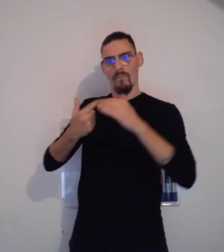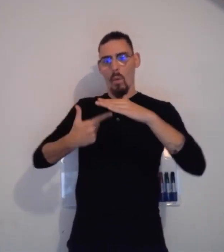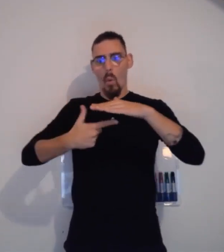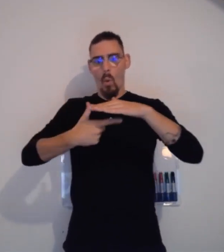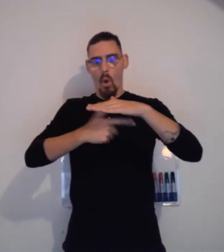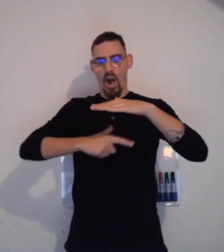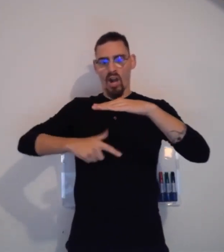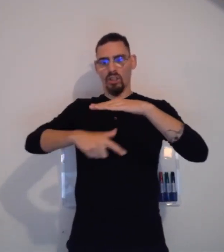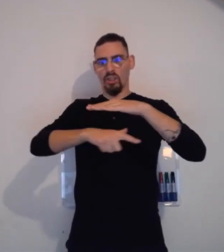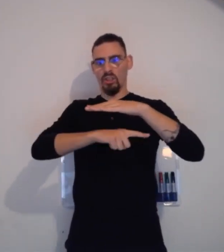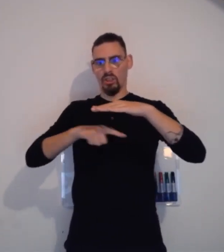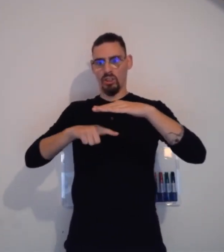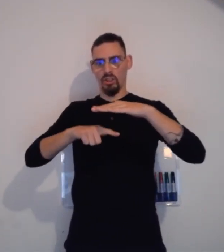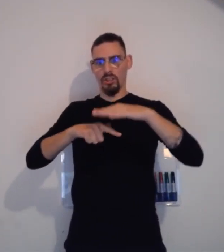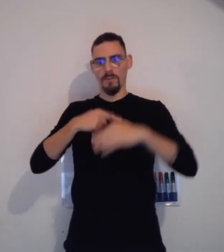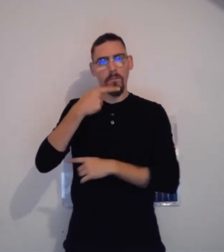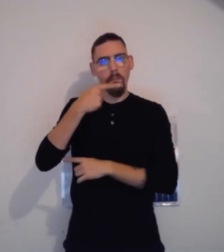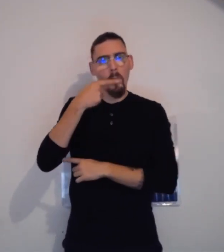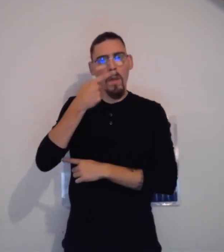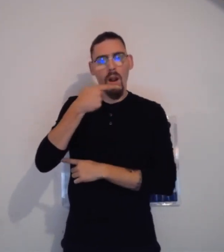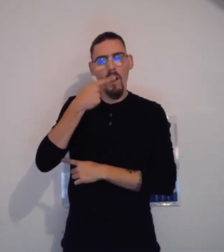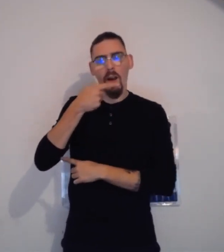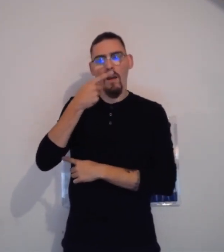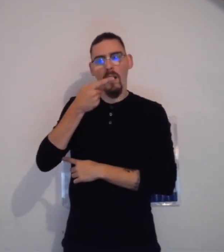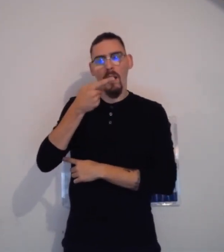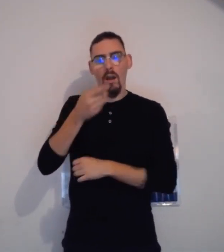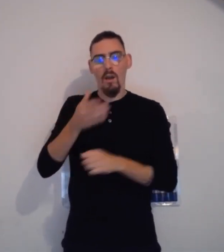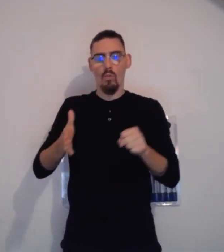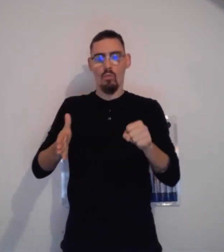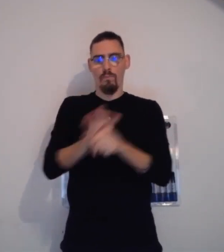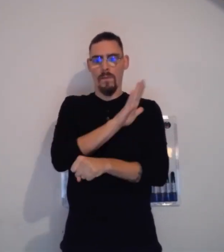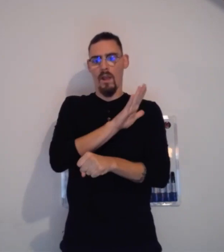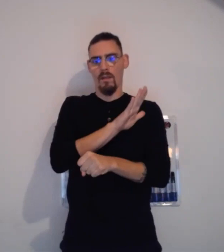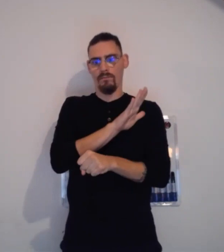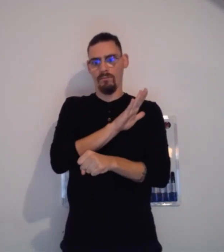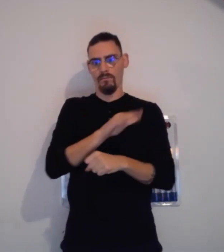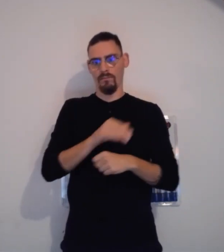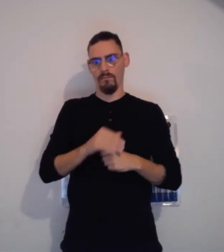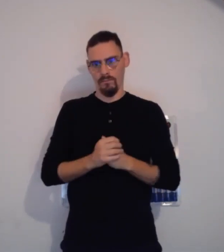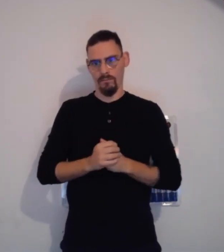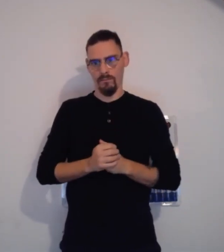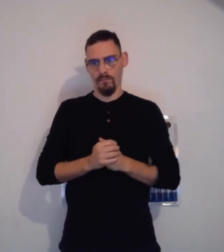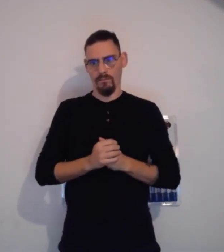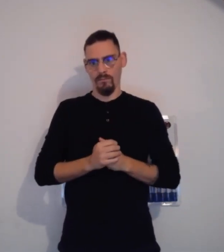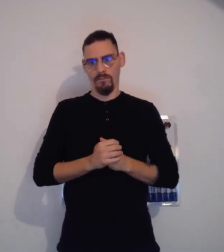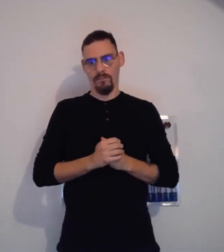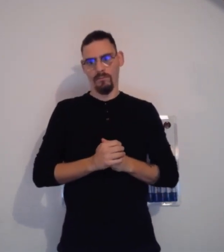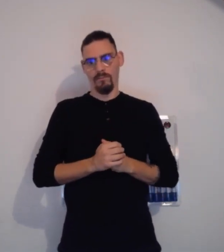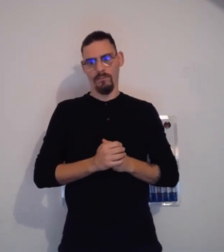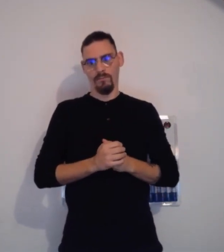Le LPC, par contre, celui-là, c'est un langage. Ça s'appelle le langage parlé complété.